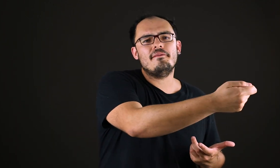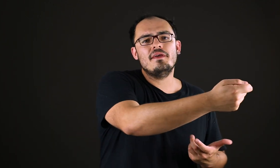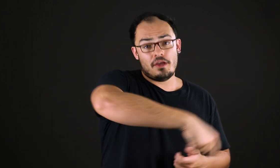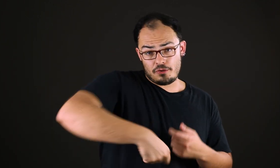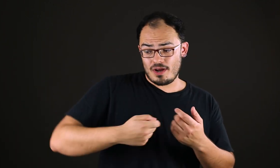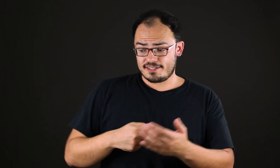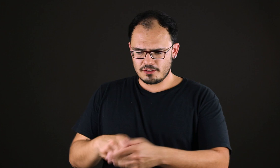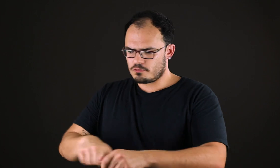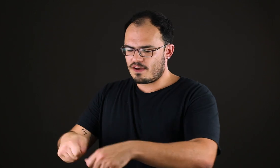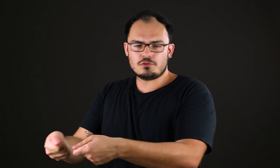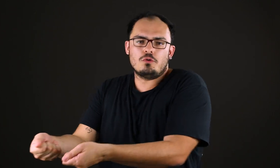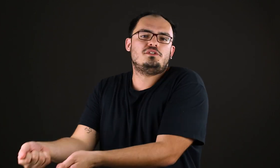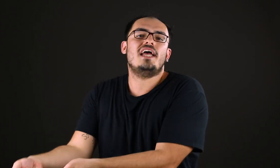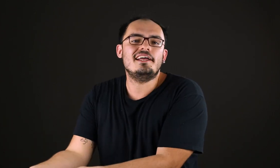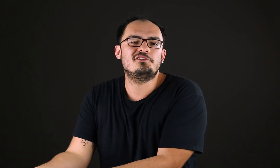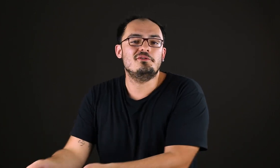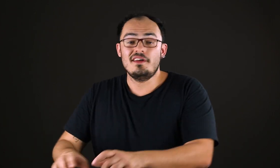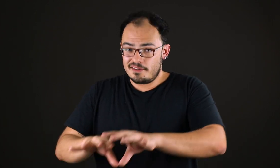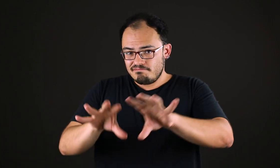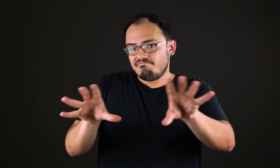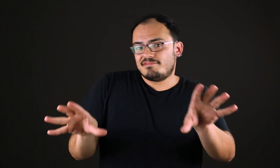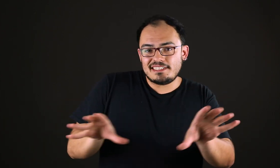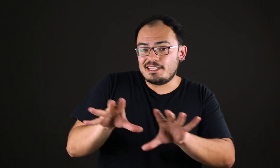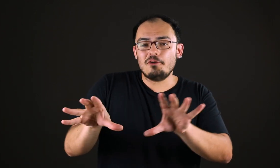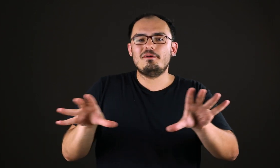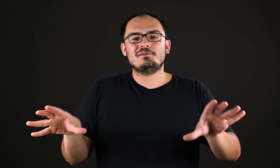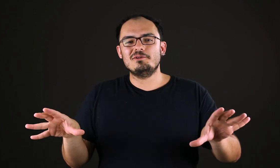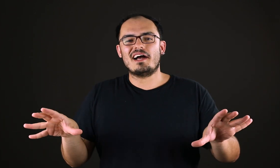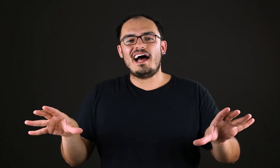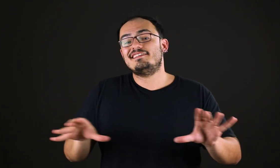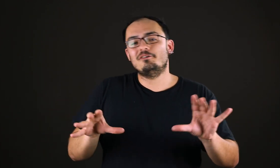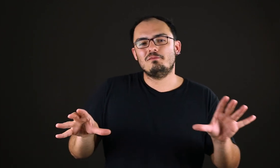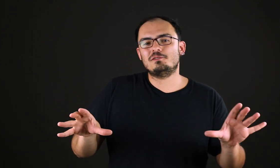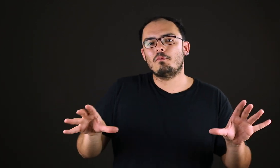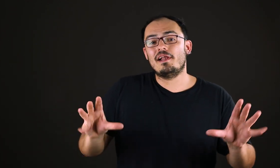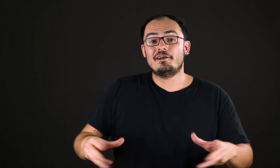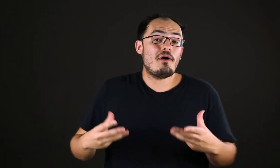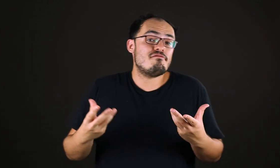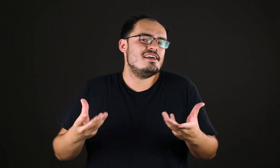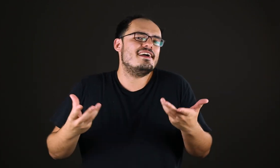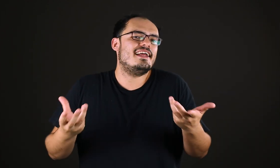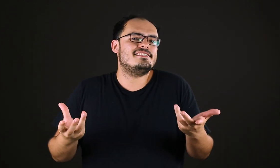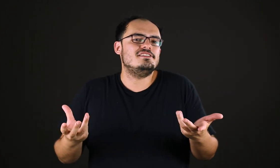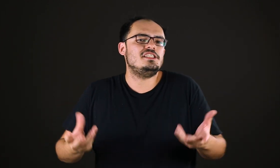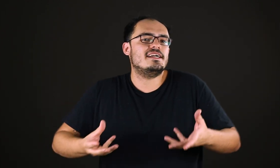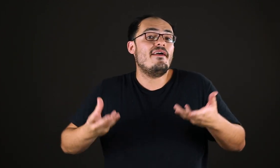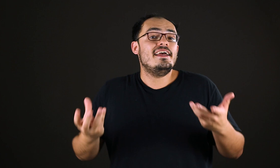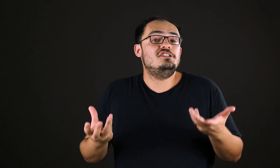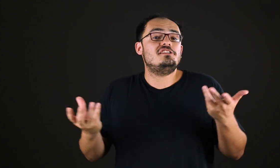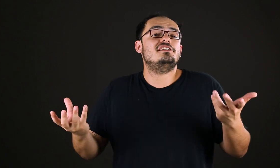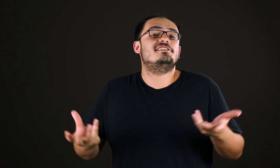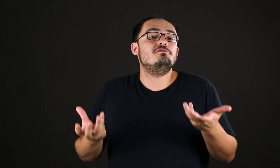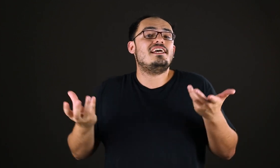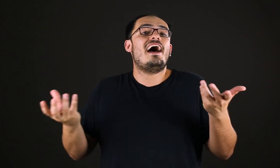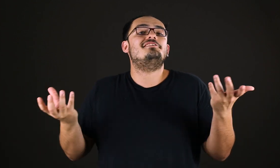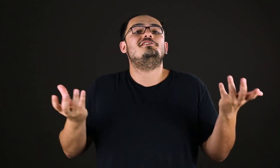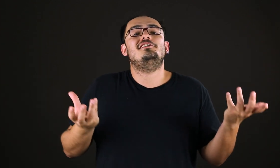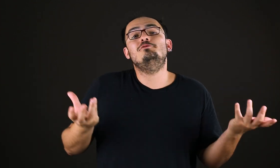e um artesão que faz um objeto, estão no mesmo lugar, estão no mesmo plano. Não havia na Grécia Antiga distinção de arte e